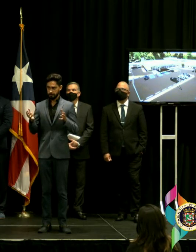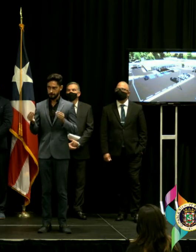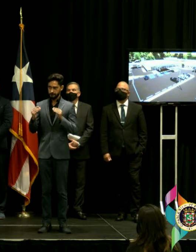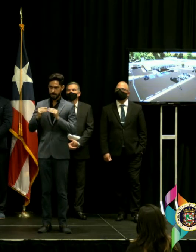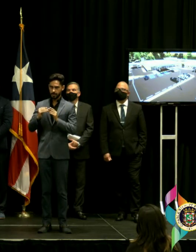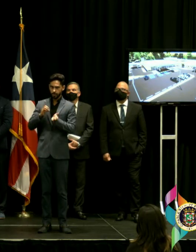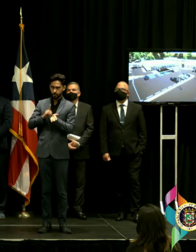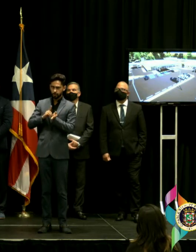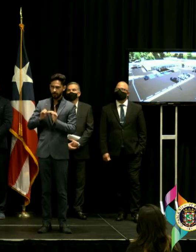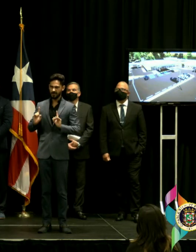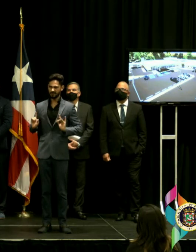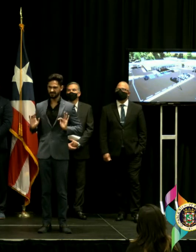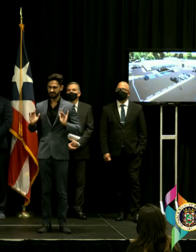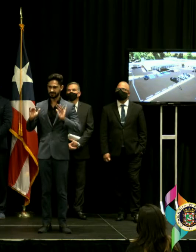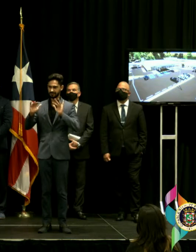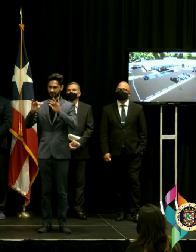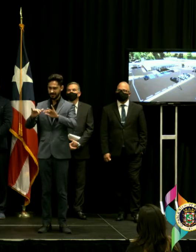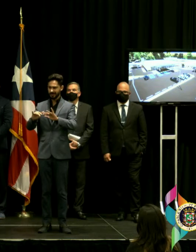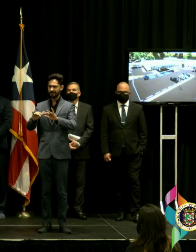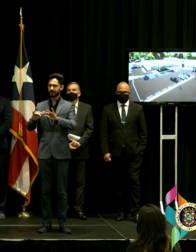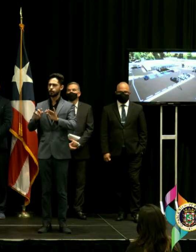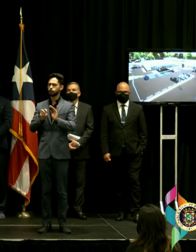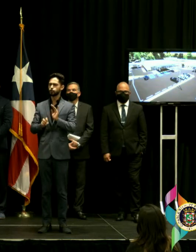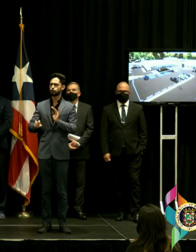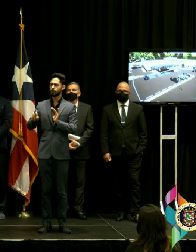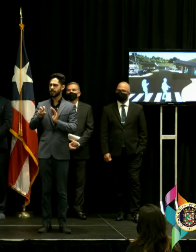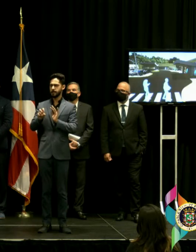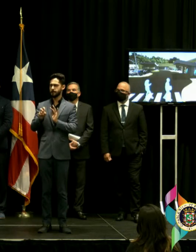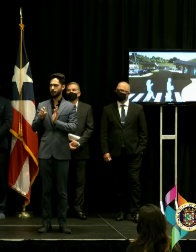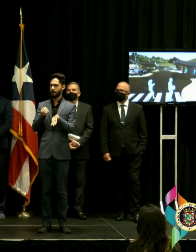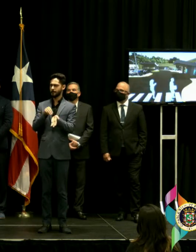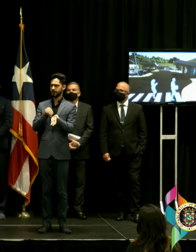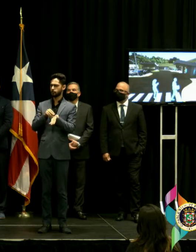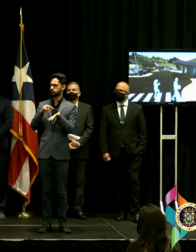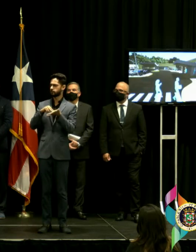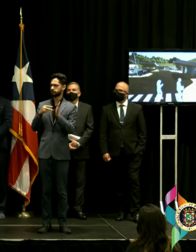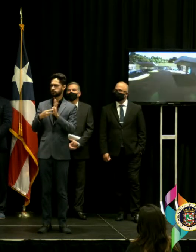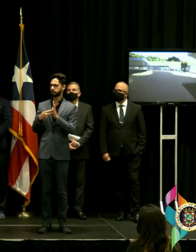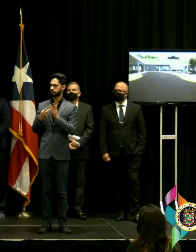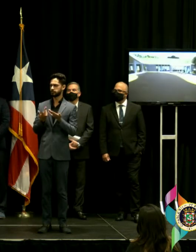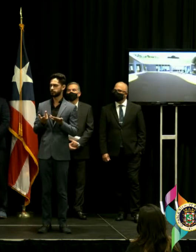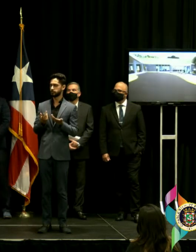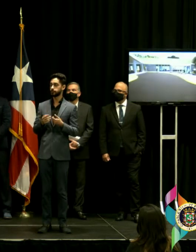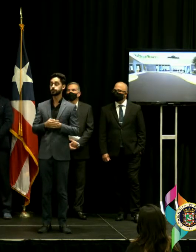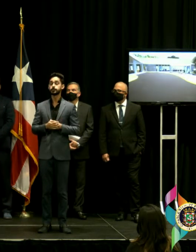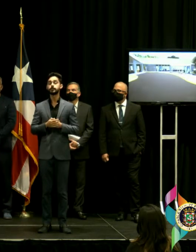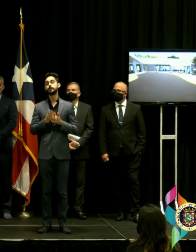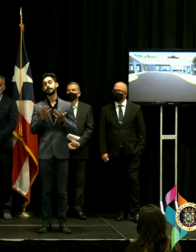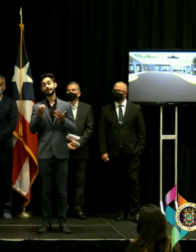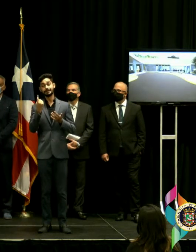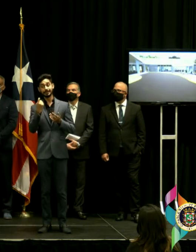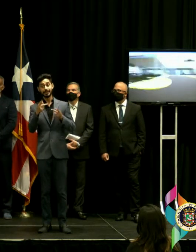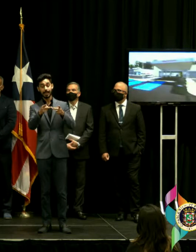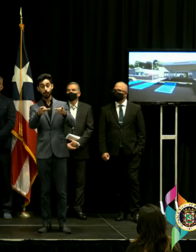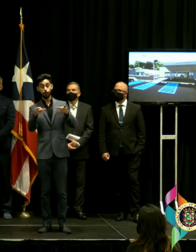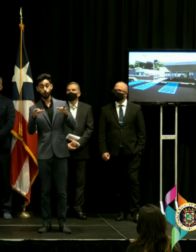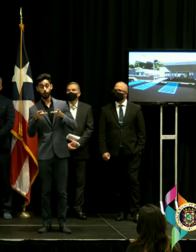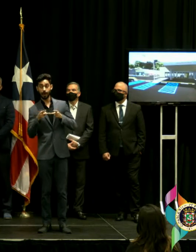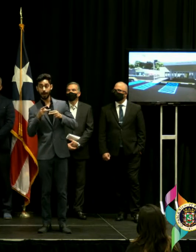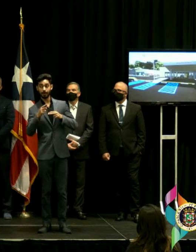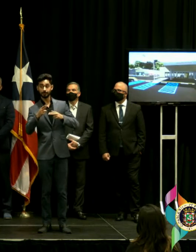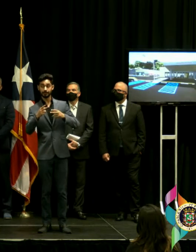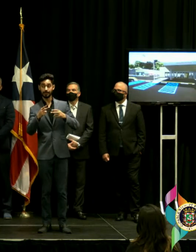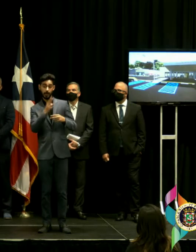si nos puede dar un poquito más bueno algo que no mencionamos es que la facilidad también está diseñada con miras a